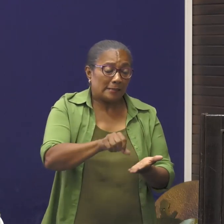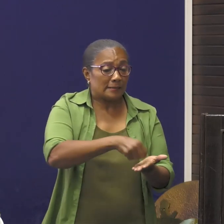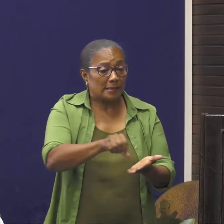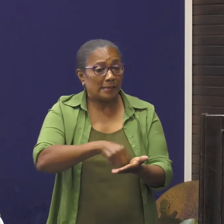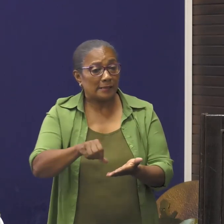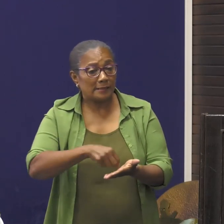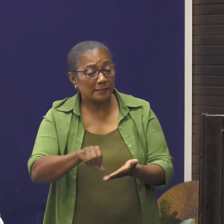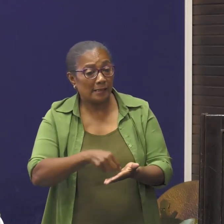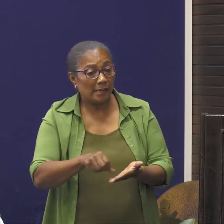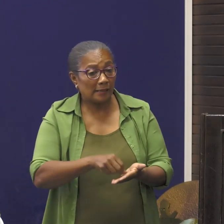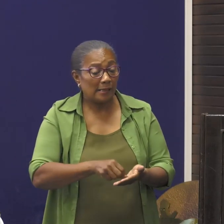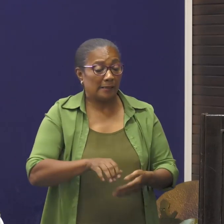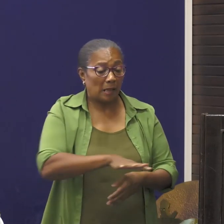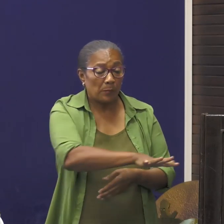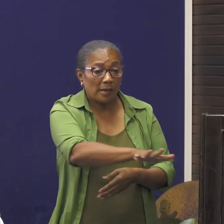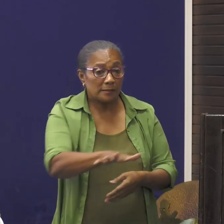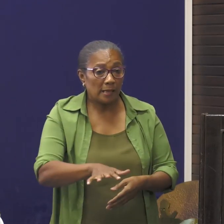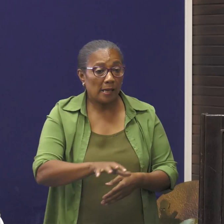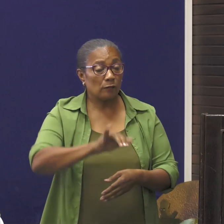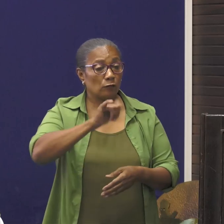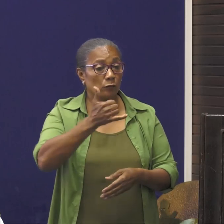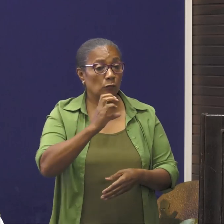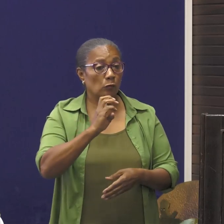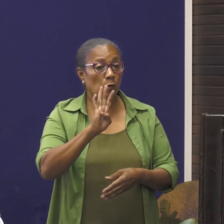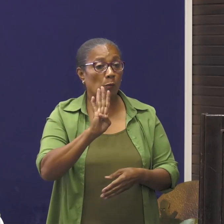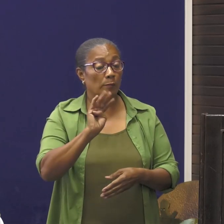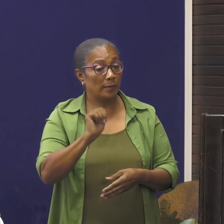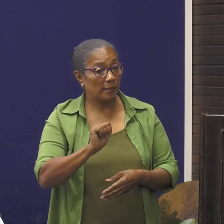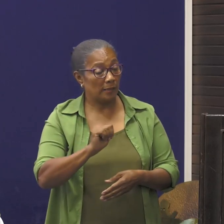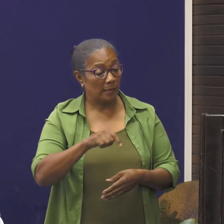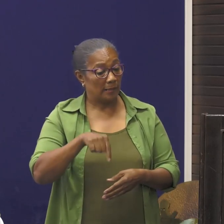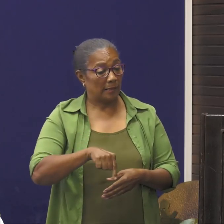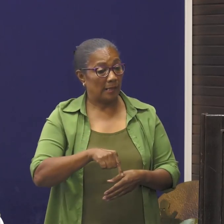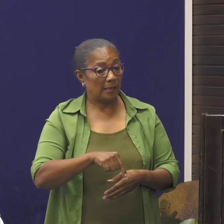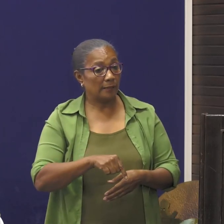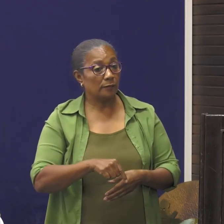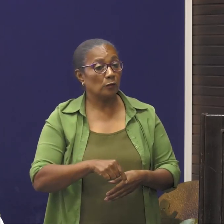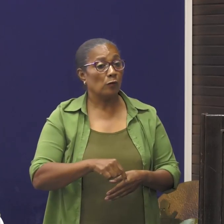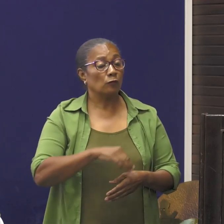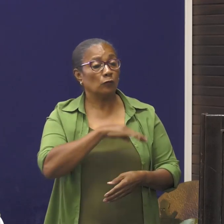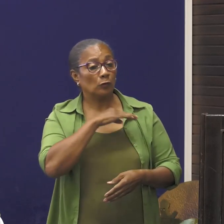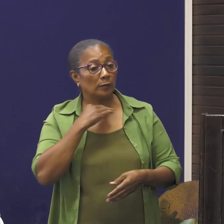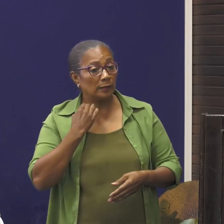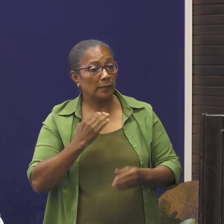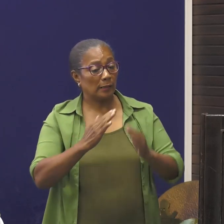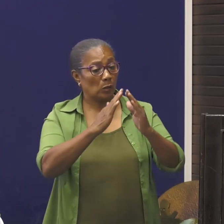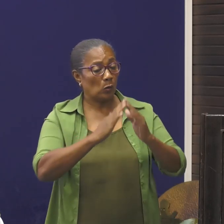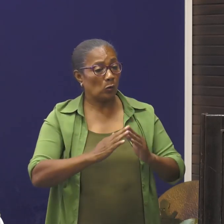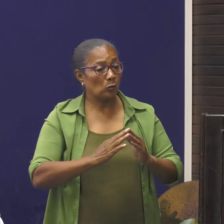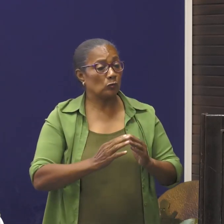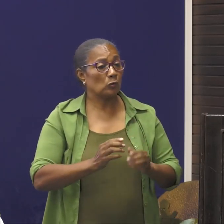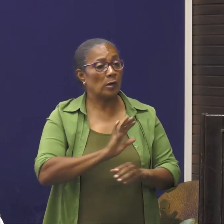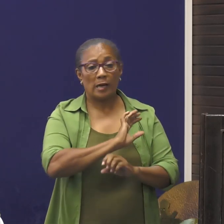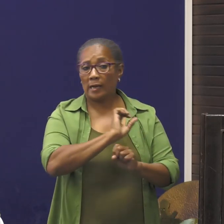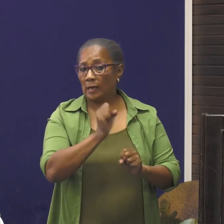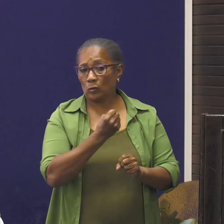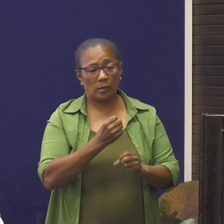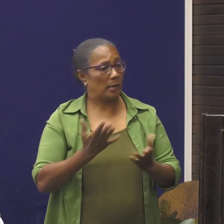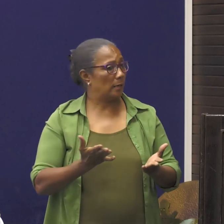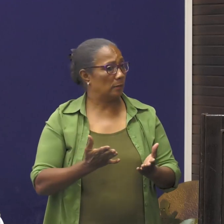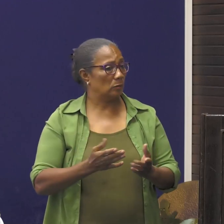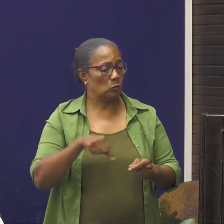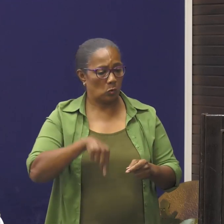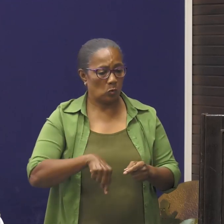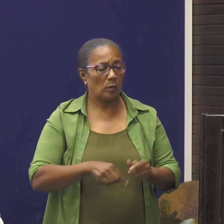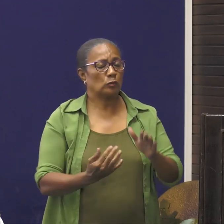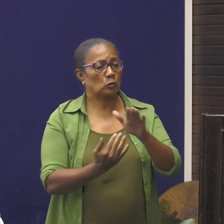wantu-sanita-pajari voor Nieuw-Kombe tijdens Ahori voor Dede ofzo. Ook toen dat het moeilijk Mero hadden verboden.